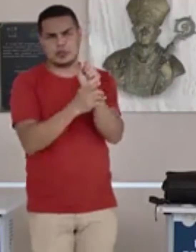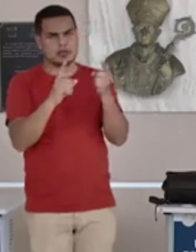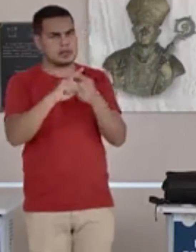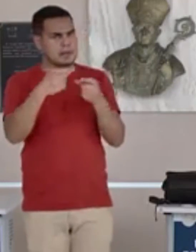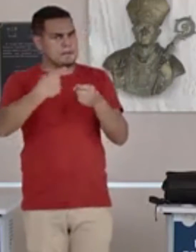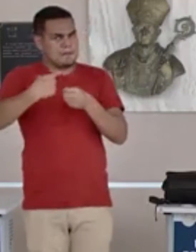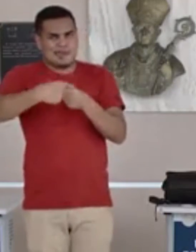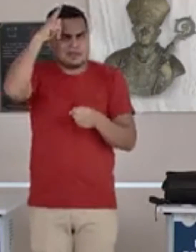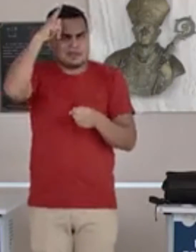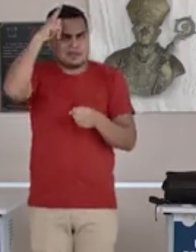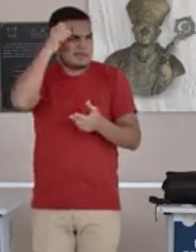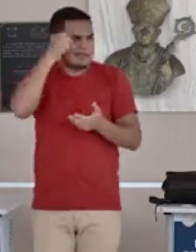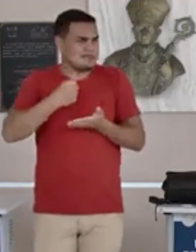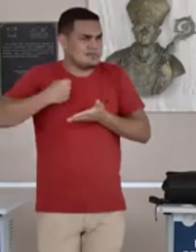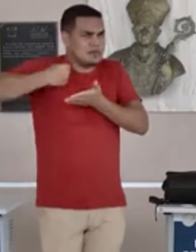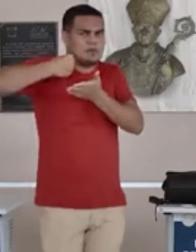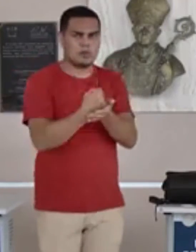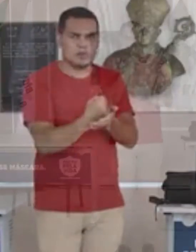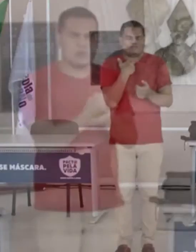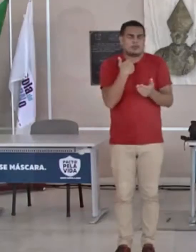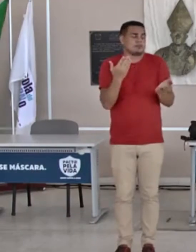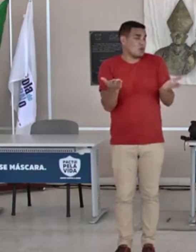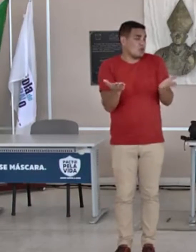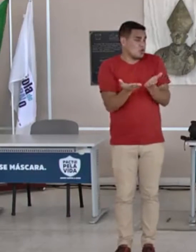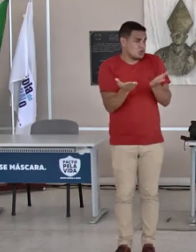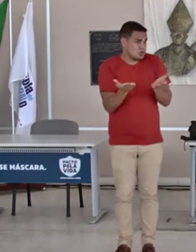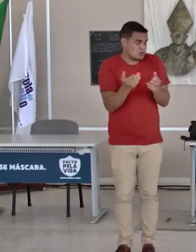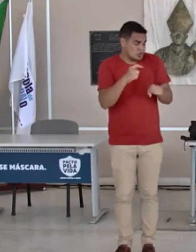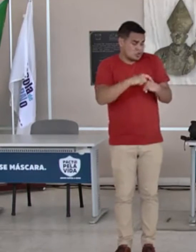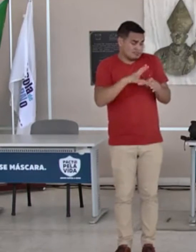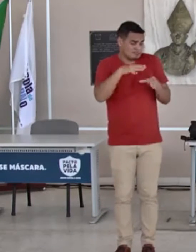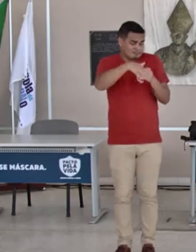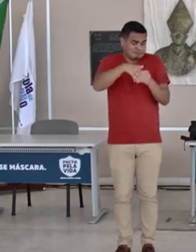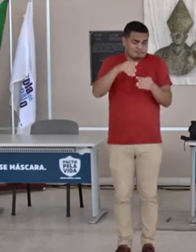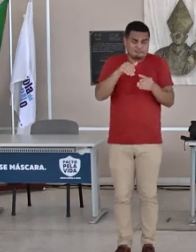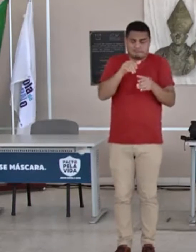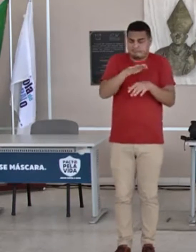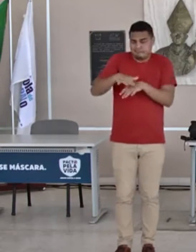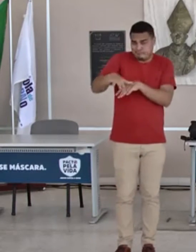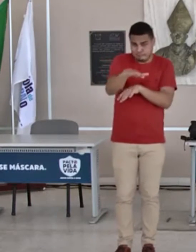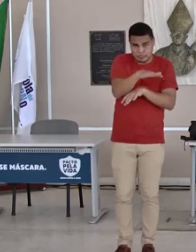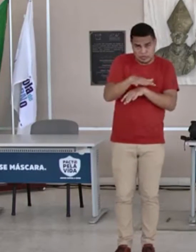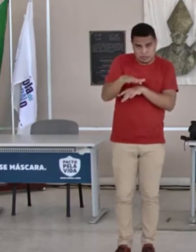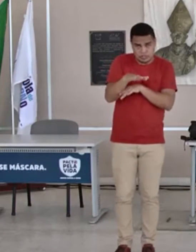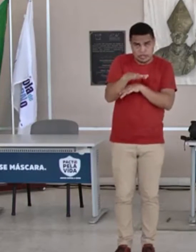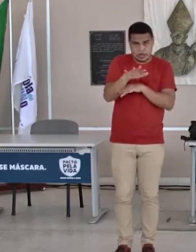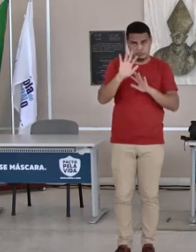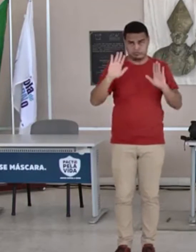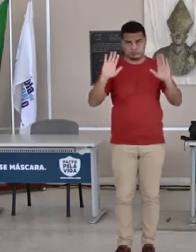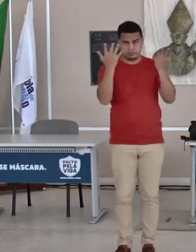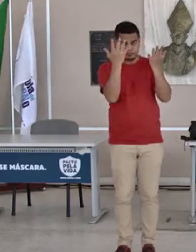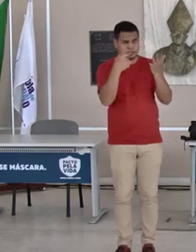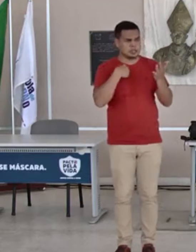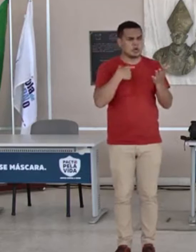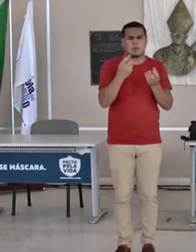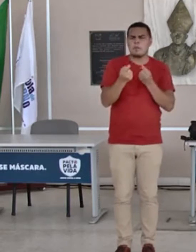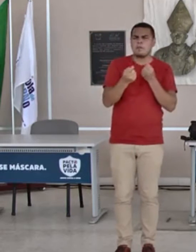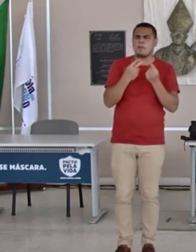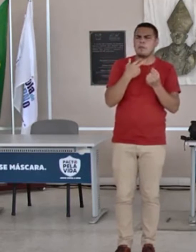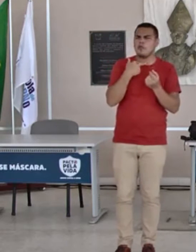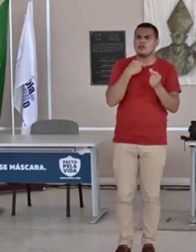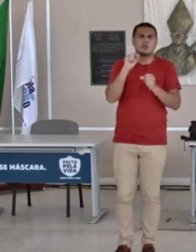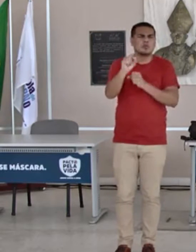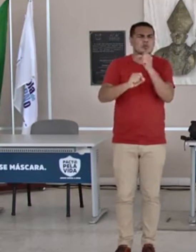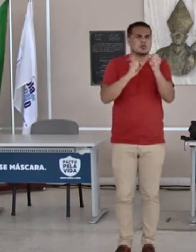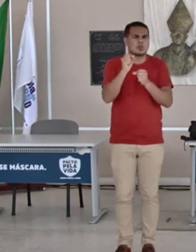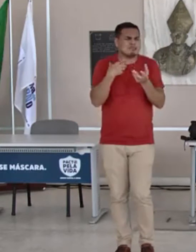município com apoio do Estado. Então não podemos negligenciar